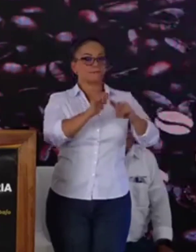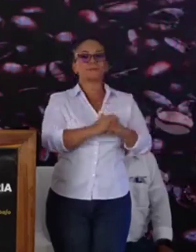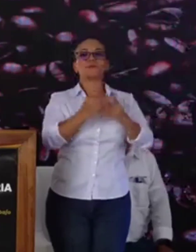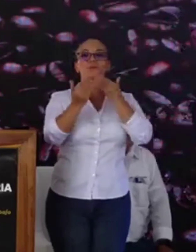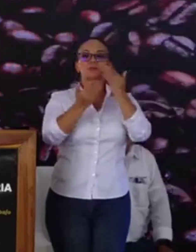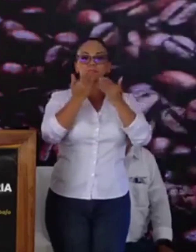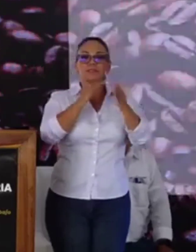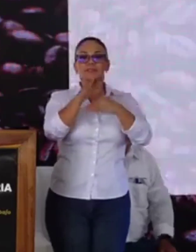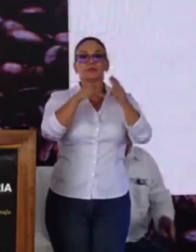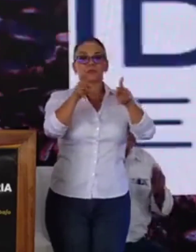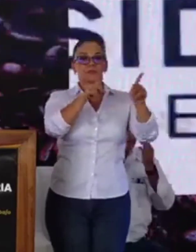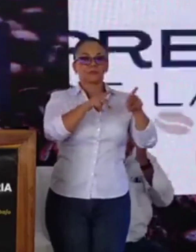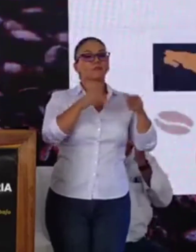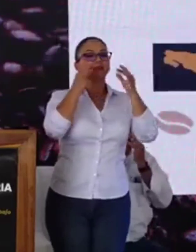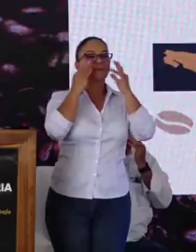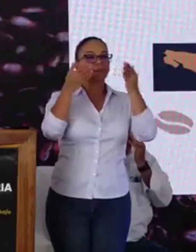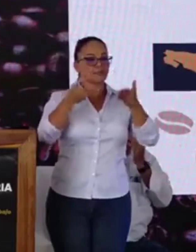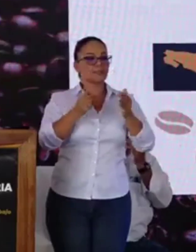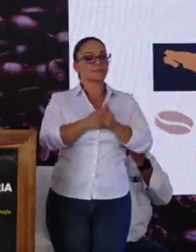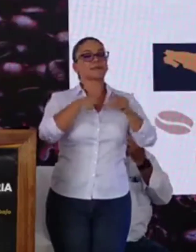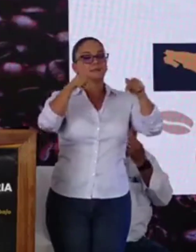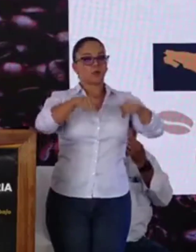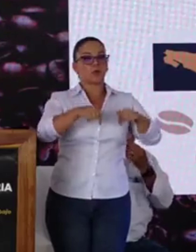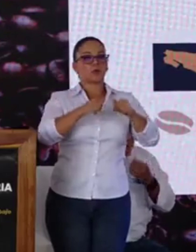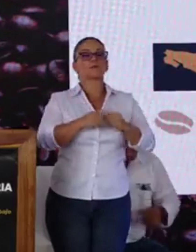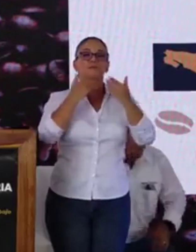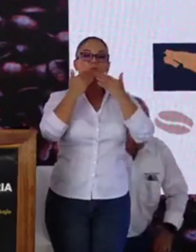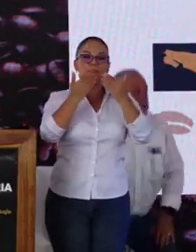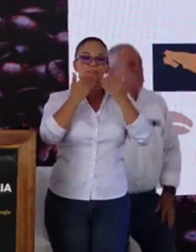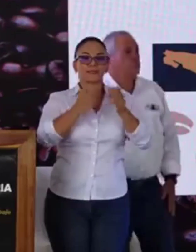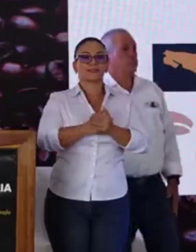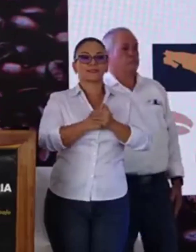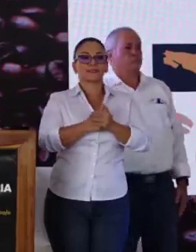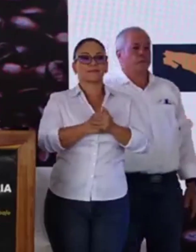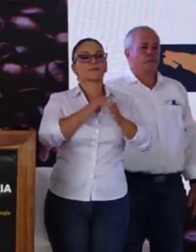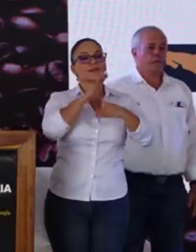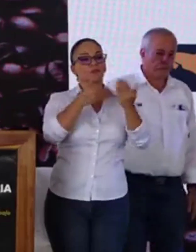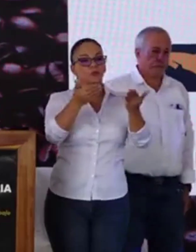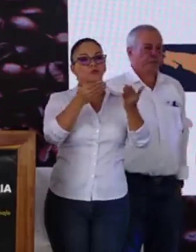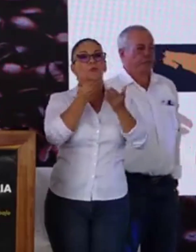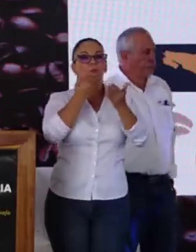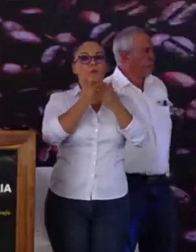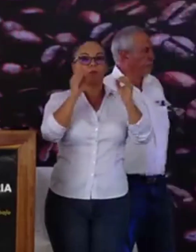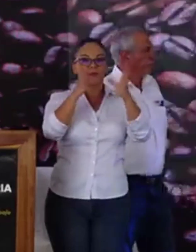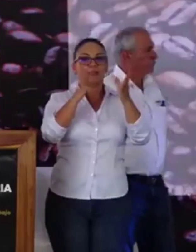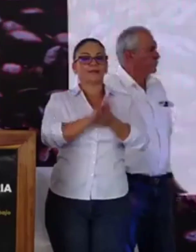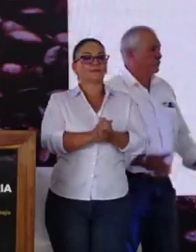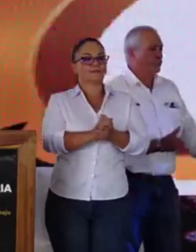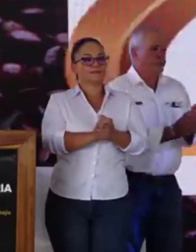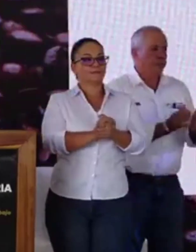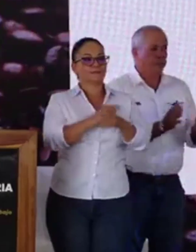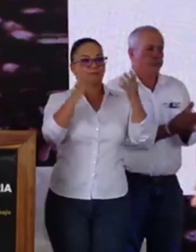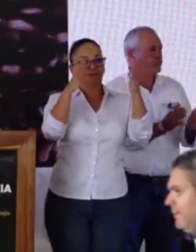Les agradecemos a todos su presencia el día de hoy. Muchas gracias y que tengan un muy buen día.